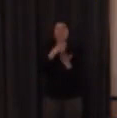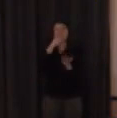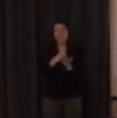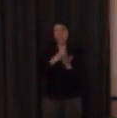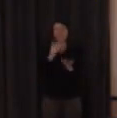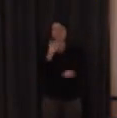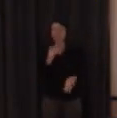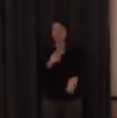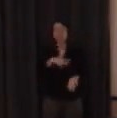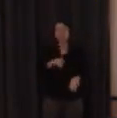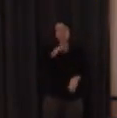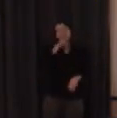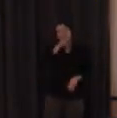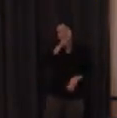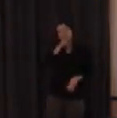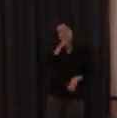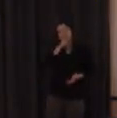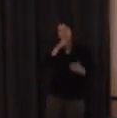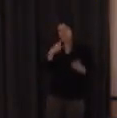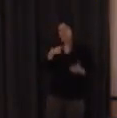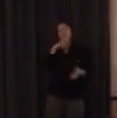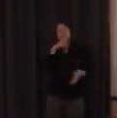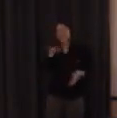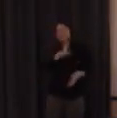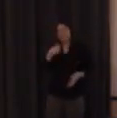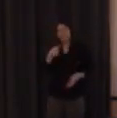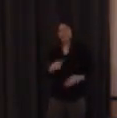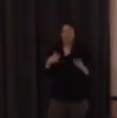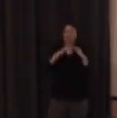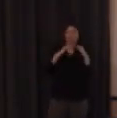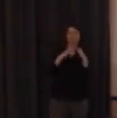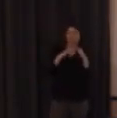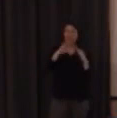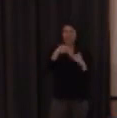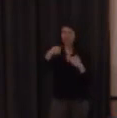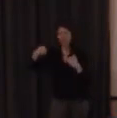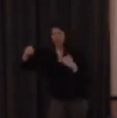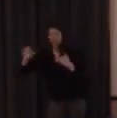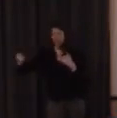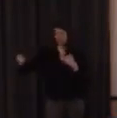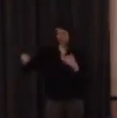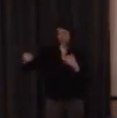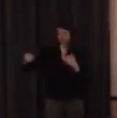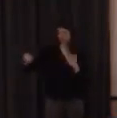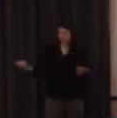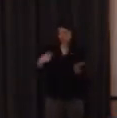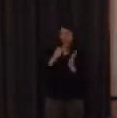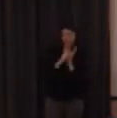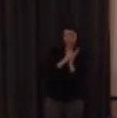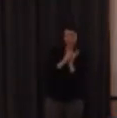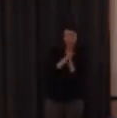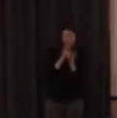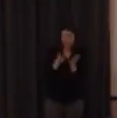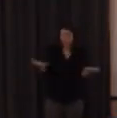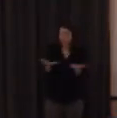alguien en castellano ¿qué casa? y ahí ya estamos intuyendo otro significado insisto eso no lo puedo escribir si